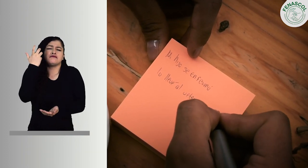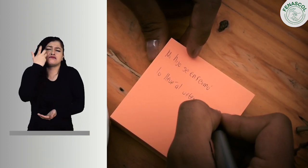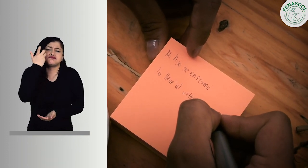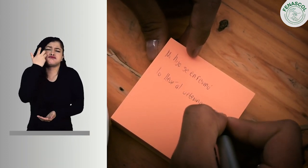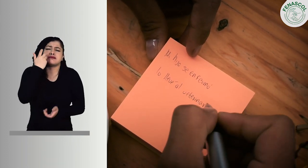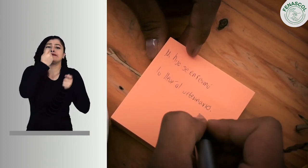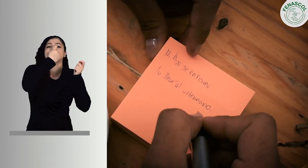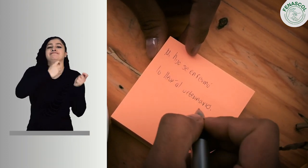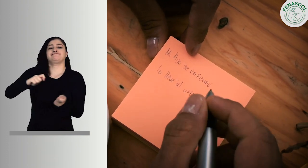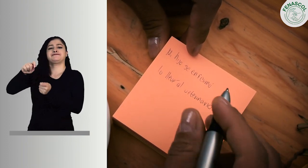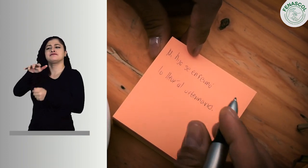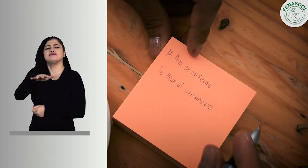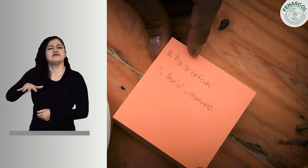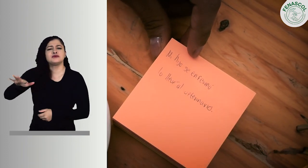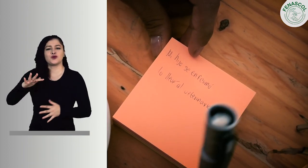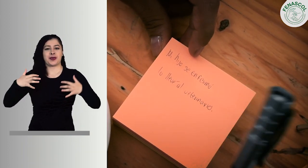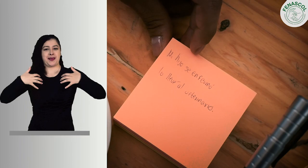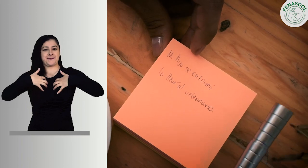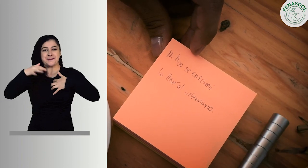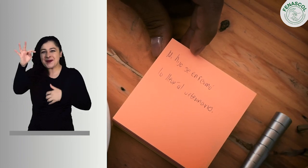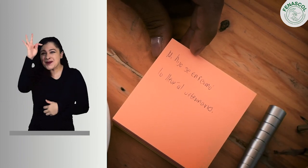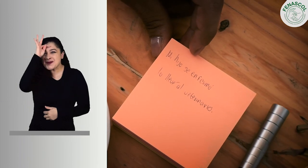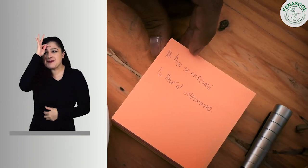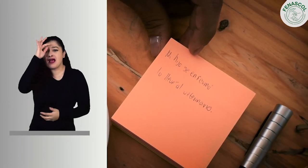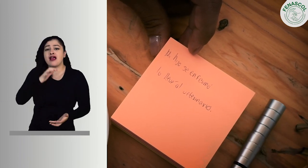enfermó y le fue necesario llevarlo al veterinario.